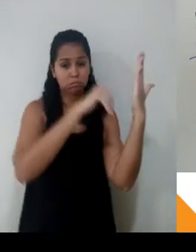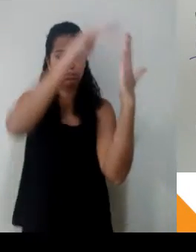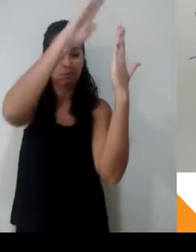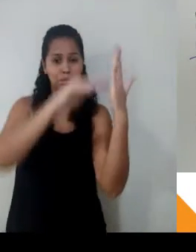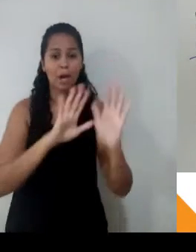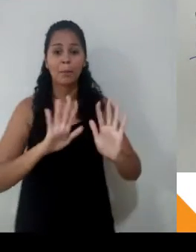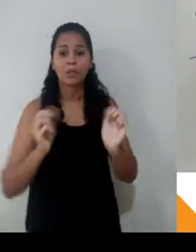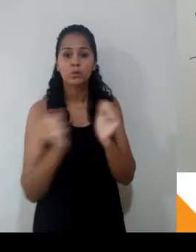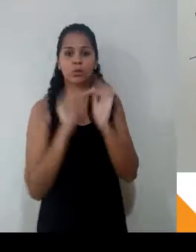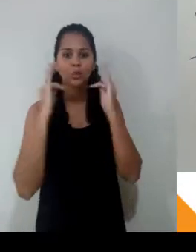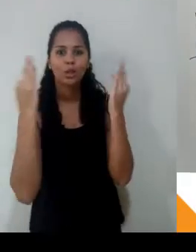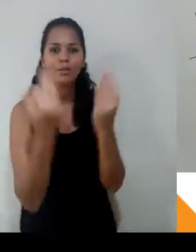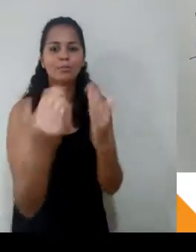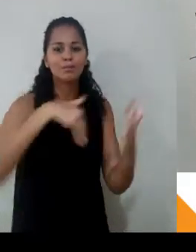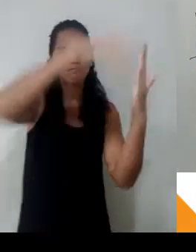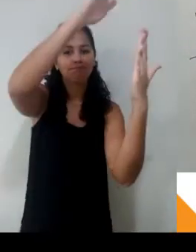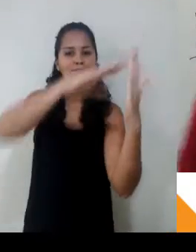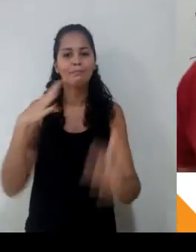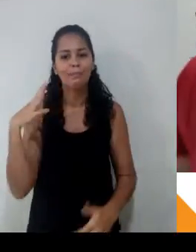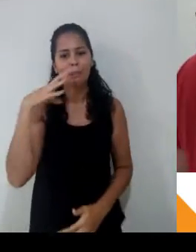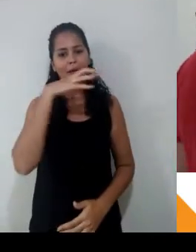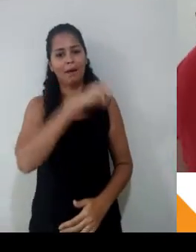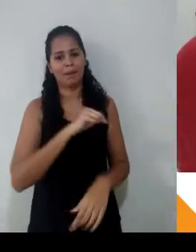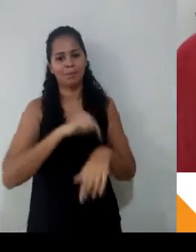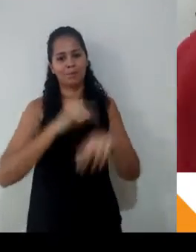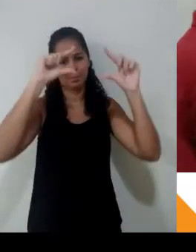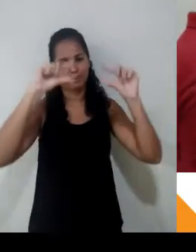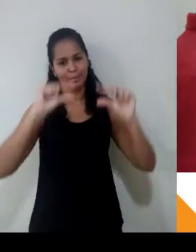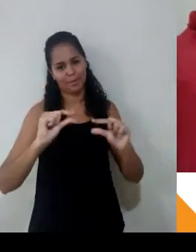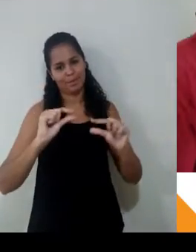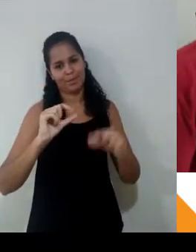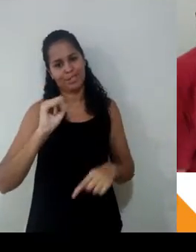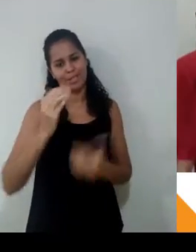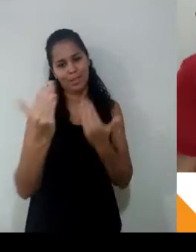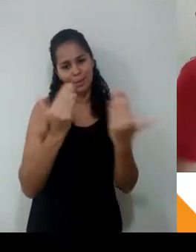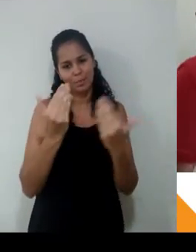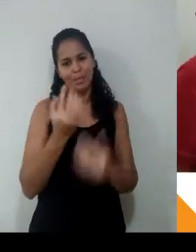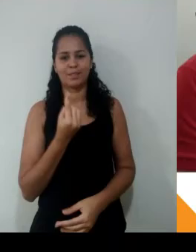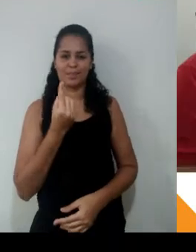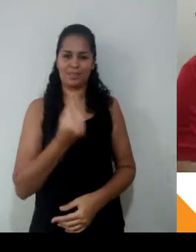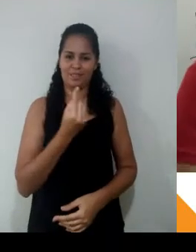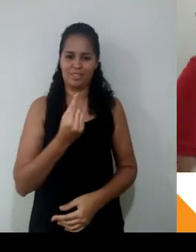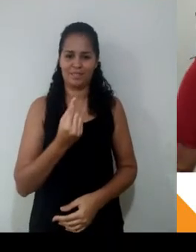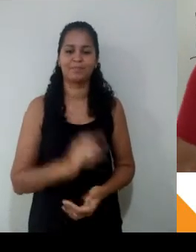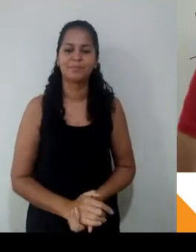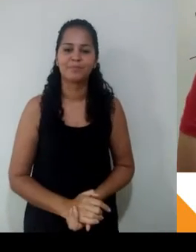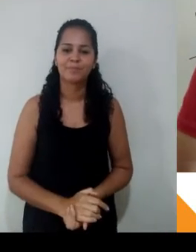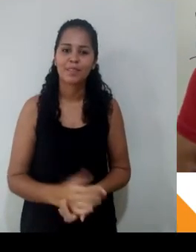Maravilha, queridos? Tranquilo? E baseado nisso, a gente vai falar sobre regra de três aqui. Muito cuidado com a regra de três. A